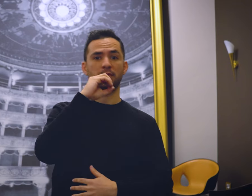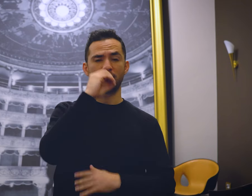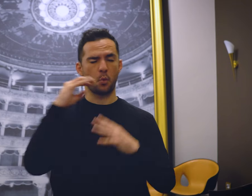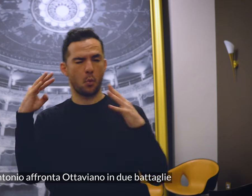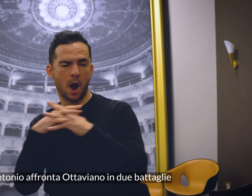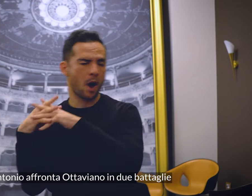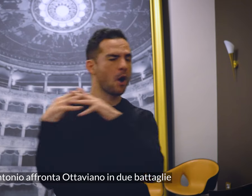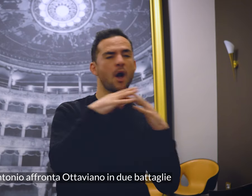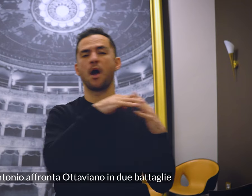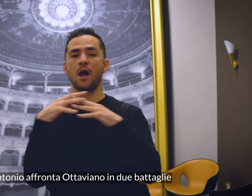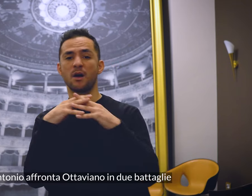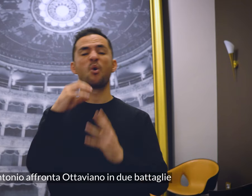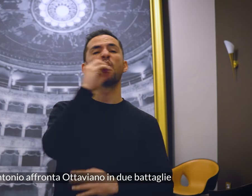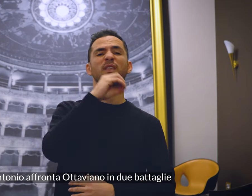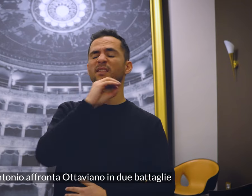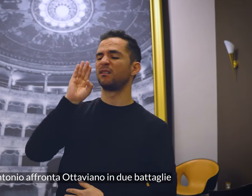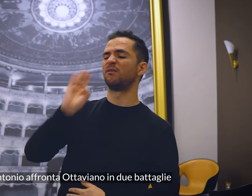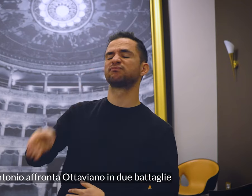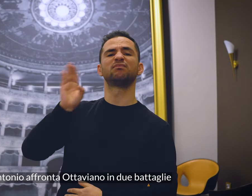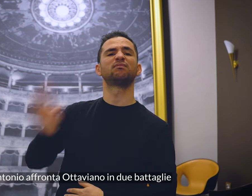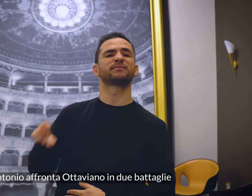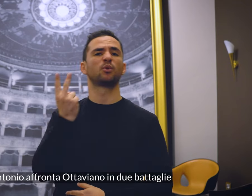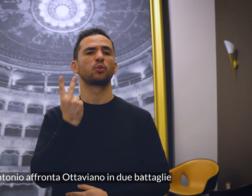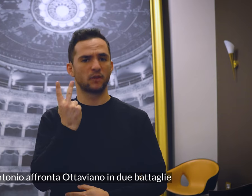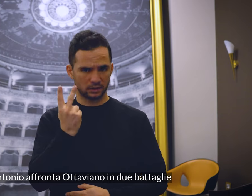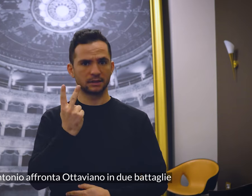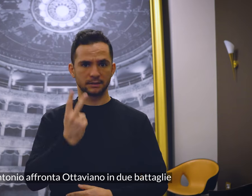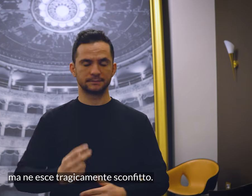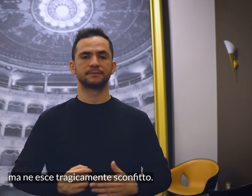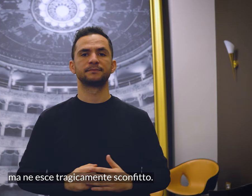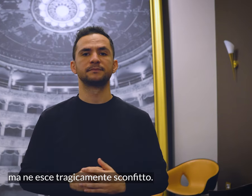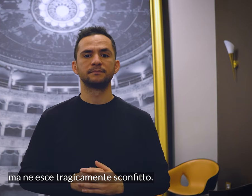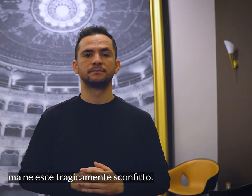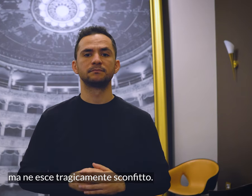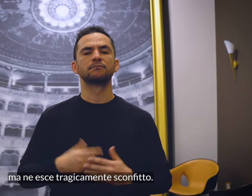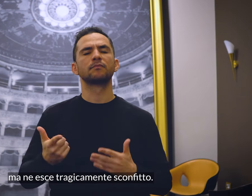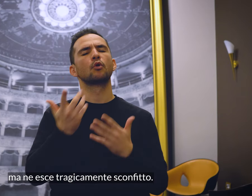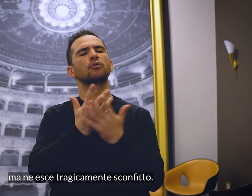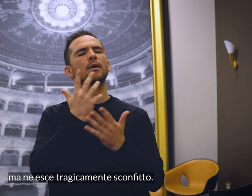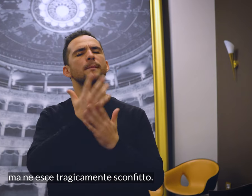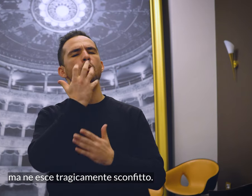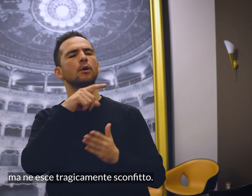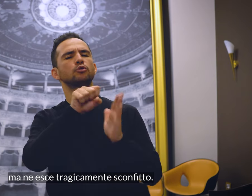Antonio affronta Ottaviano in due battaglie, ma ne esce tragicamente sconfitto.